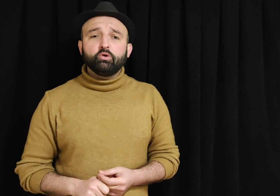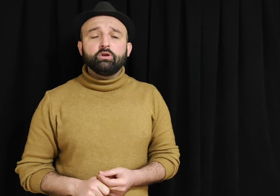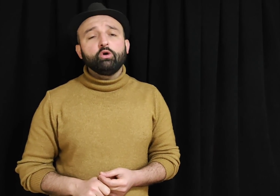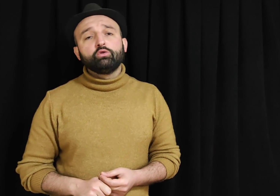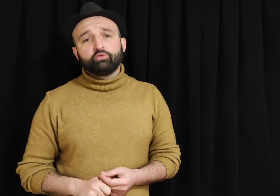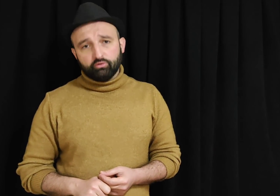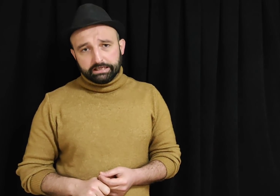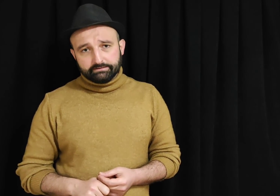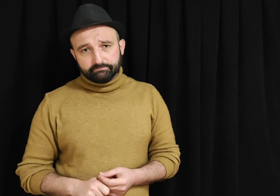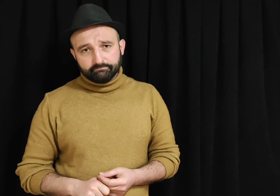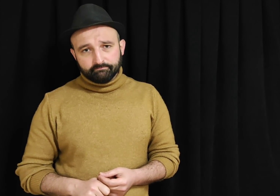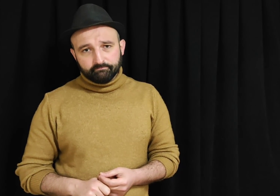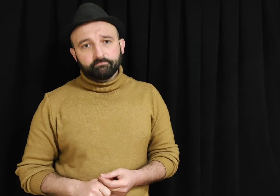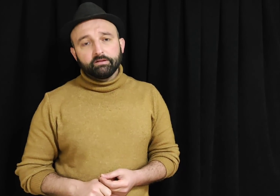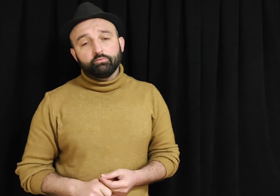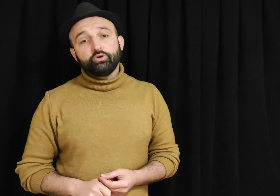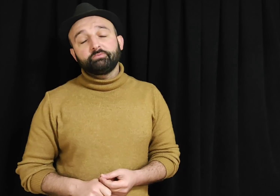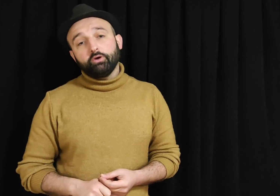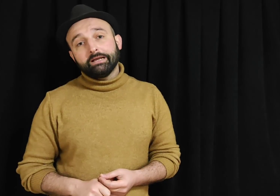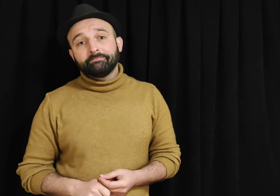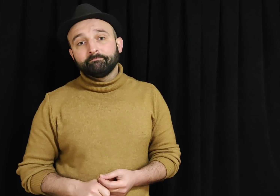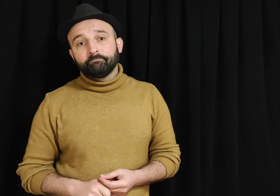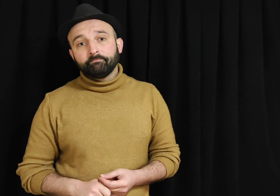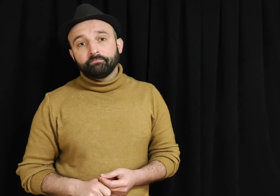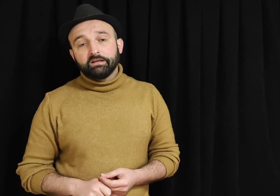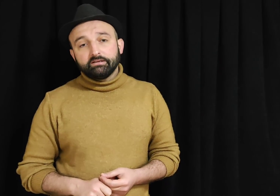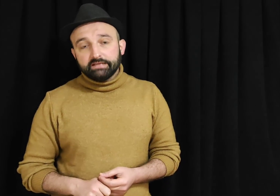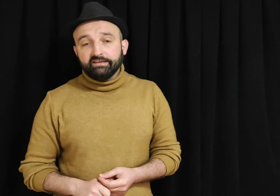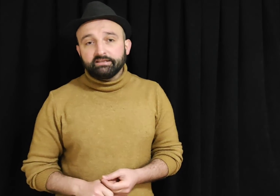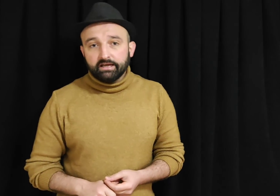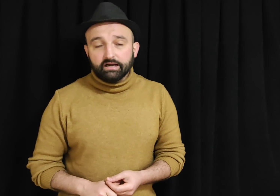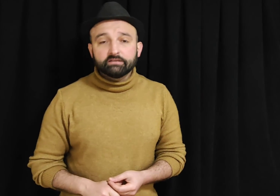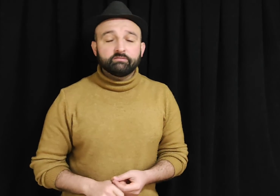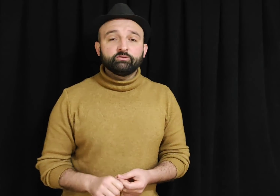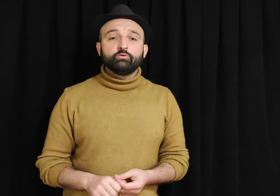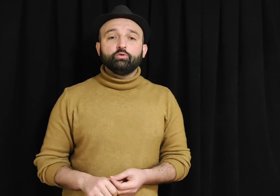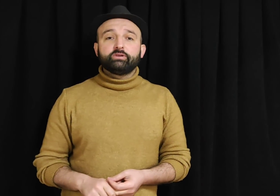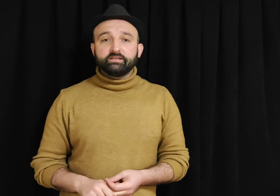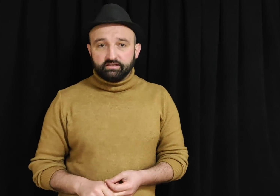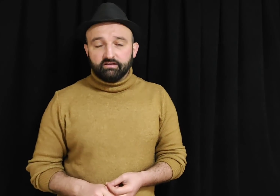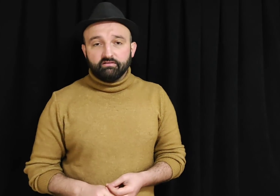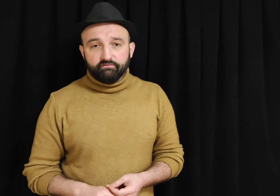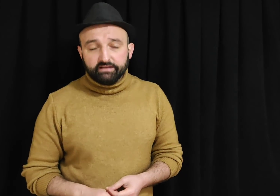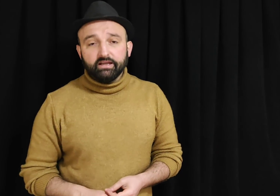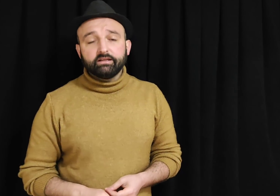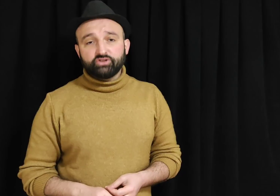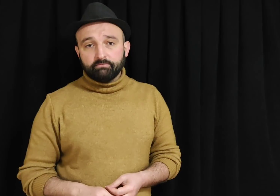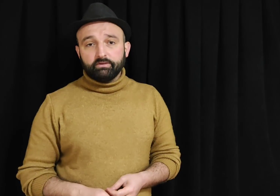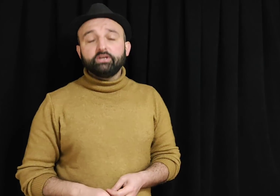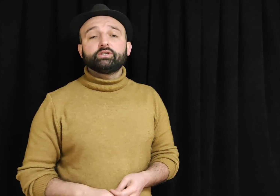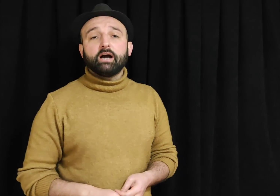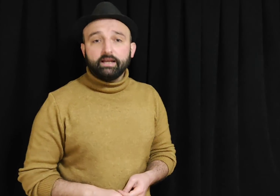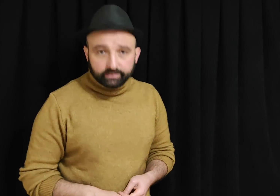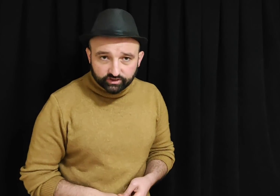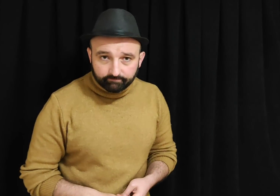böyle öldürürler. Bu iş böyle. Sen gider adamın ülkesini fethedeceğim, işgal edeceğim,